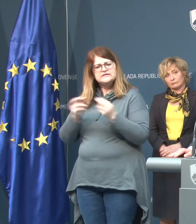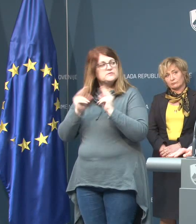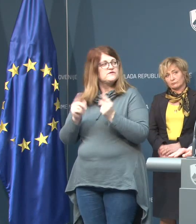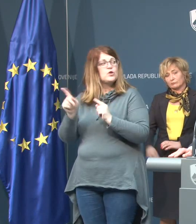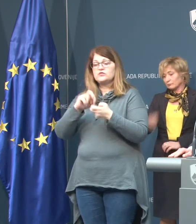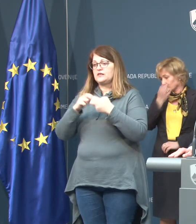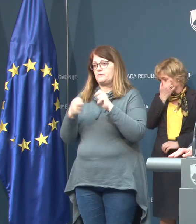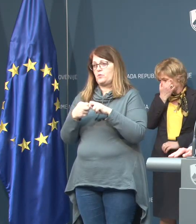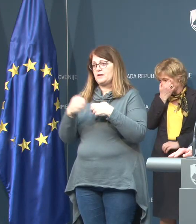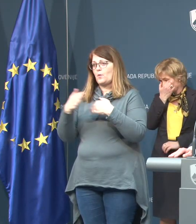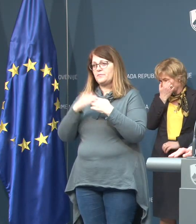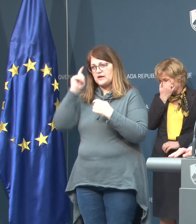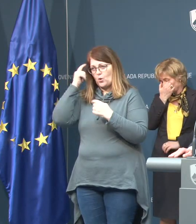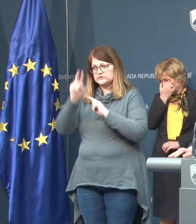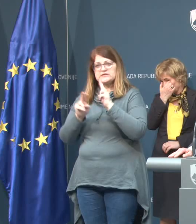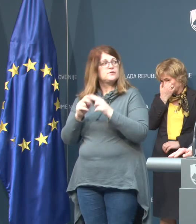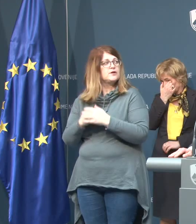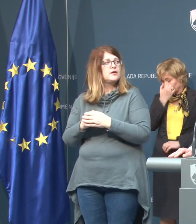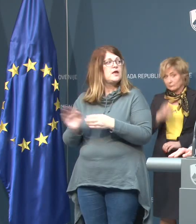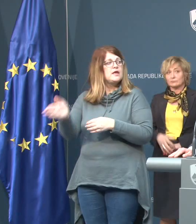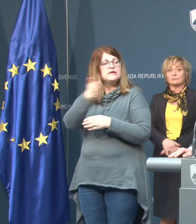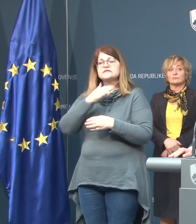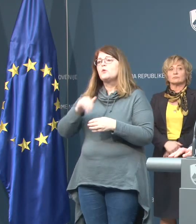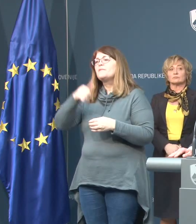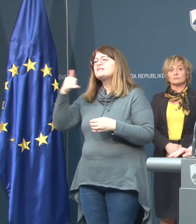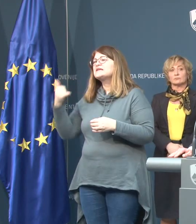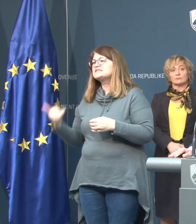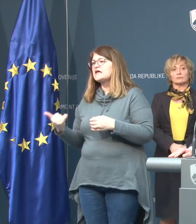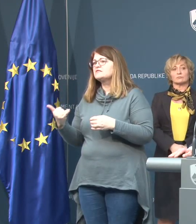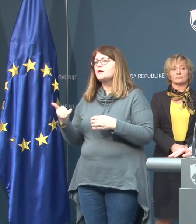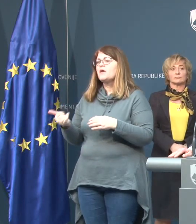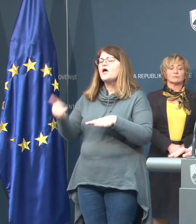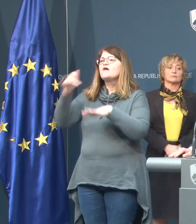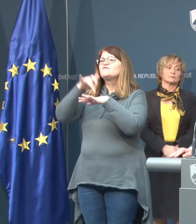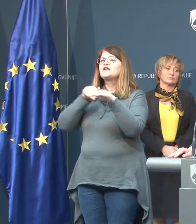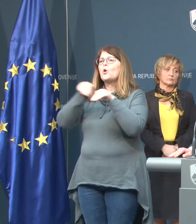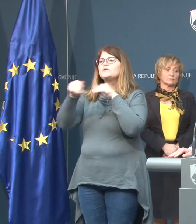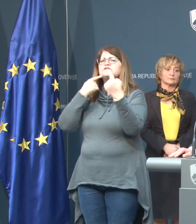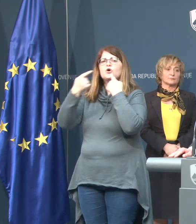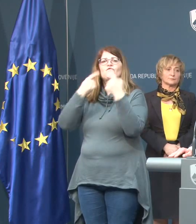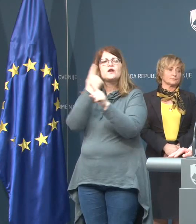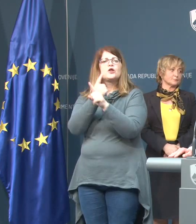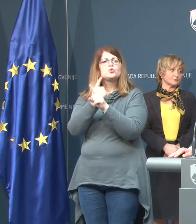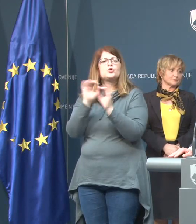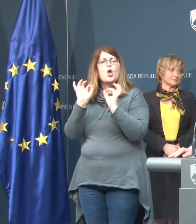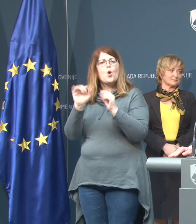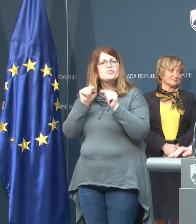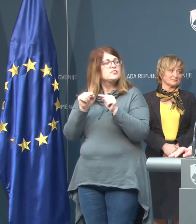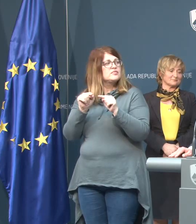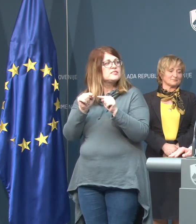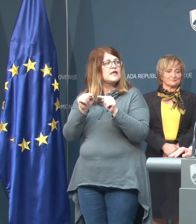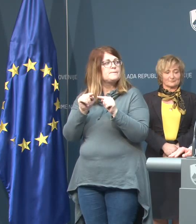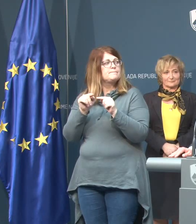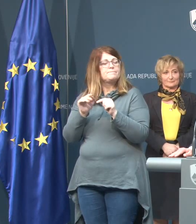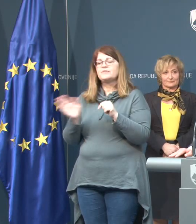ni problemov pri oskrbi. Smo pa na zadnjem vrhu ministra razpravljali tudi o tem, se je da